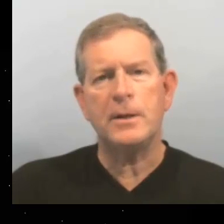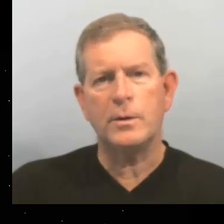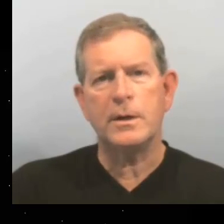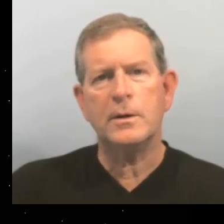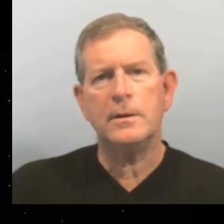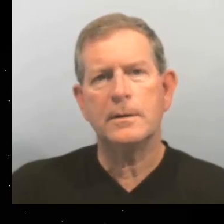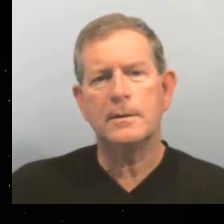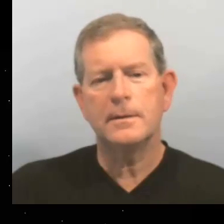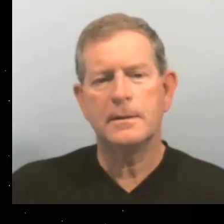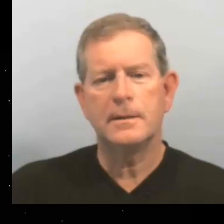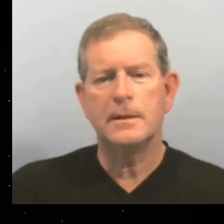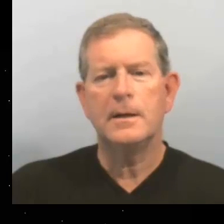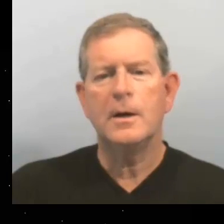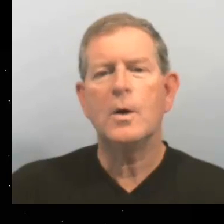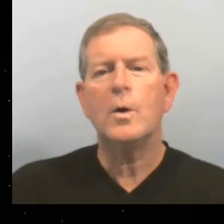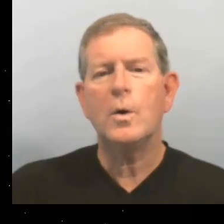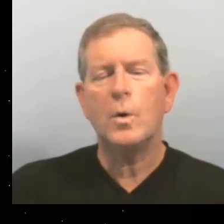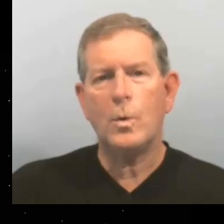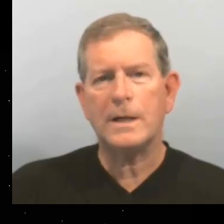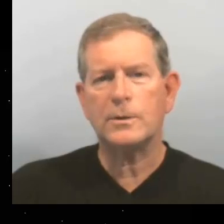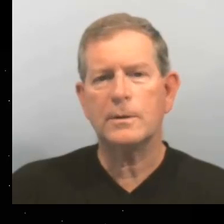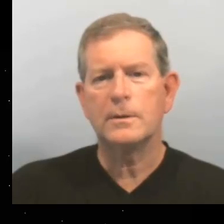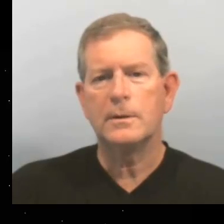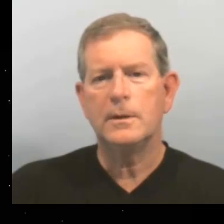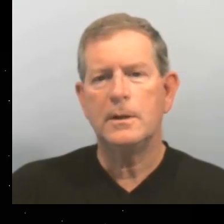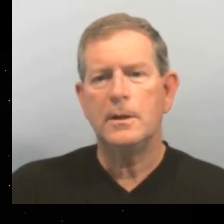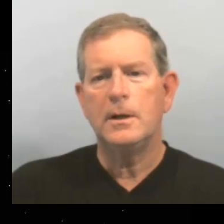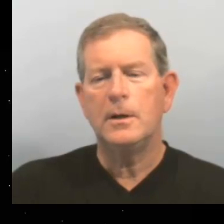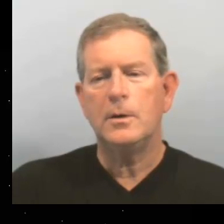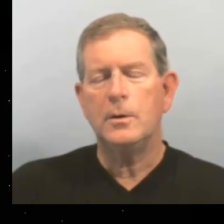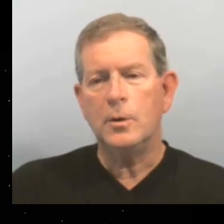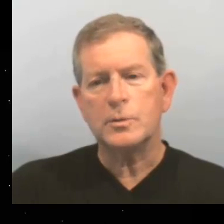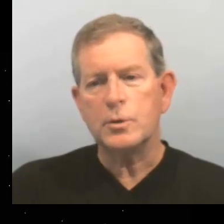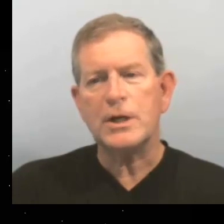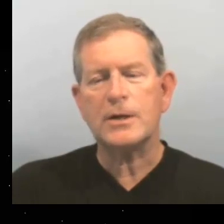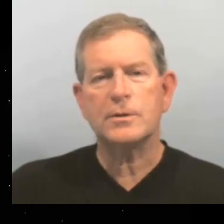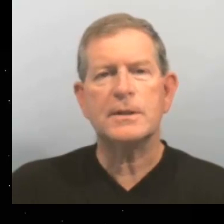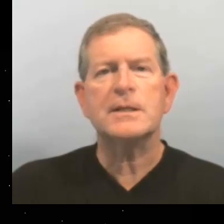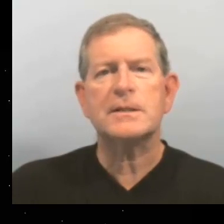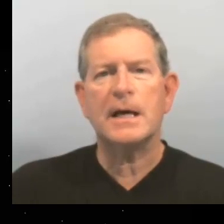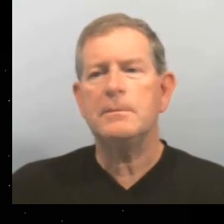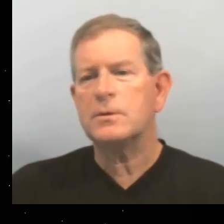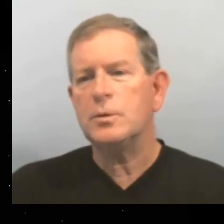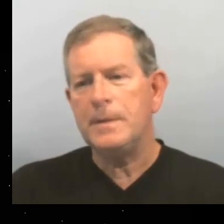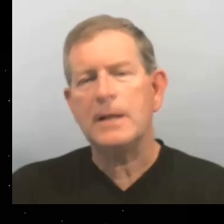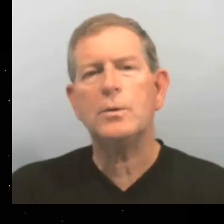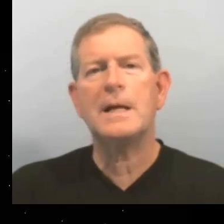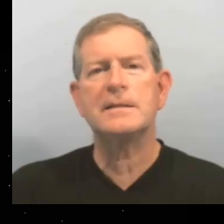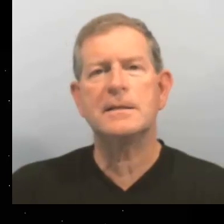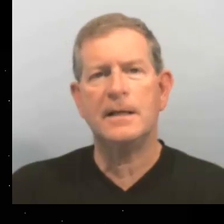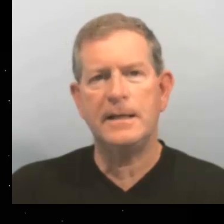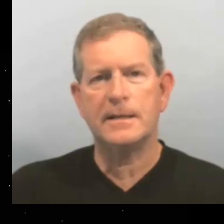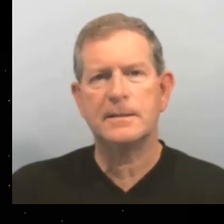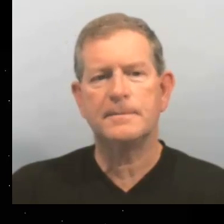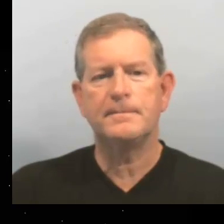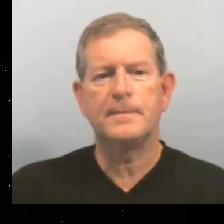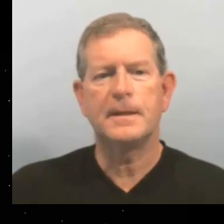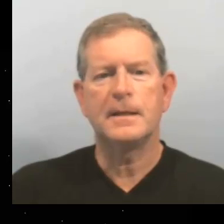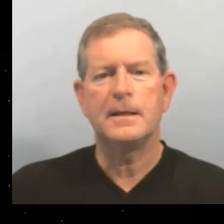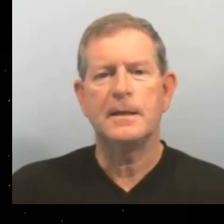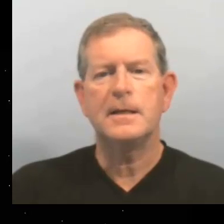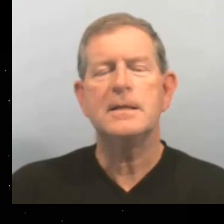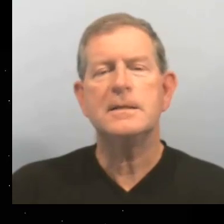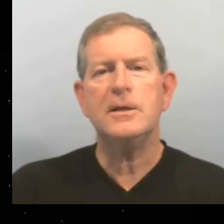lee el periódico? 4. Los muchachos están subiendo las escaleras.